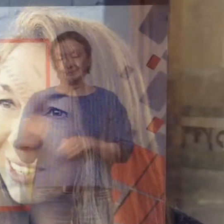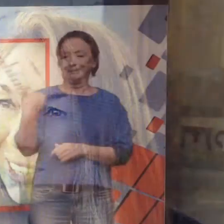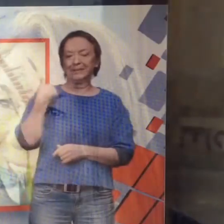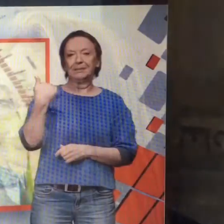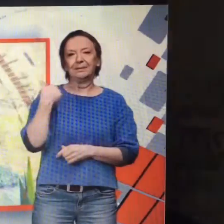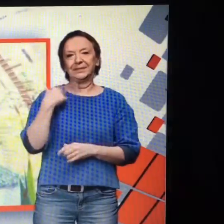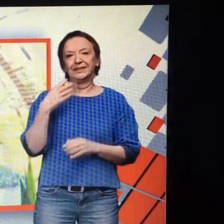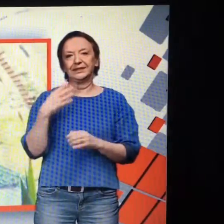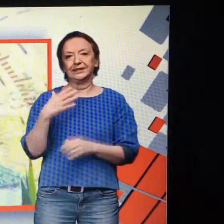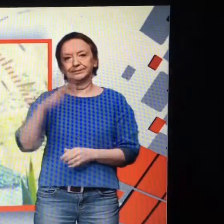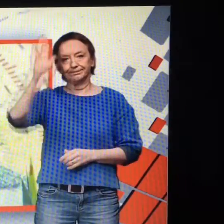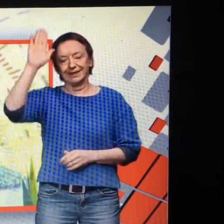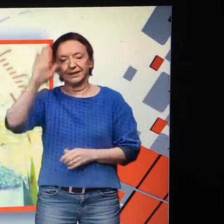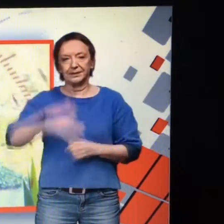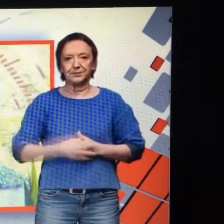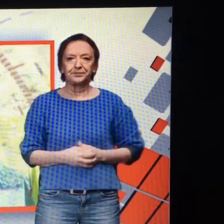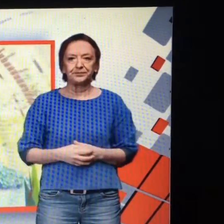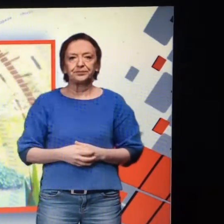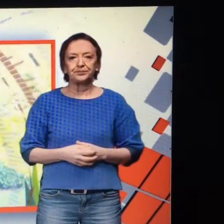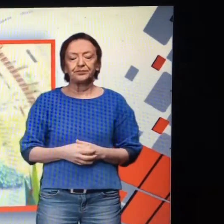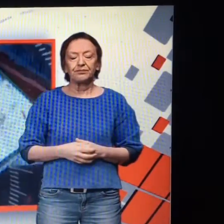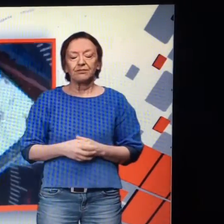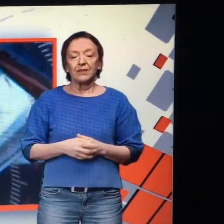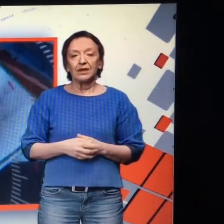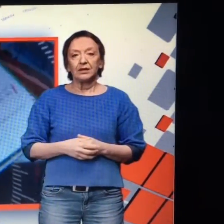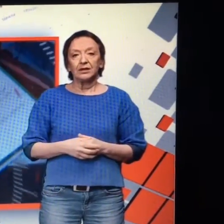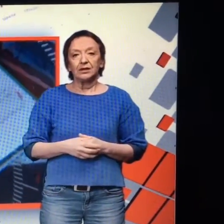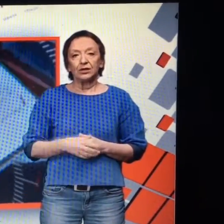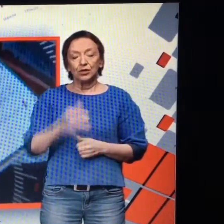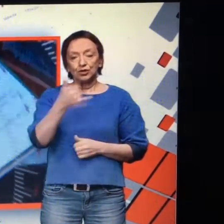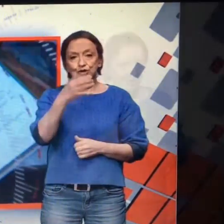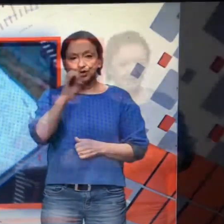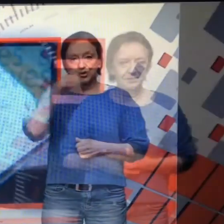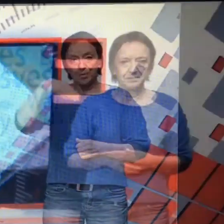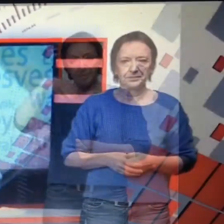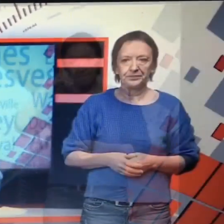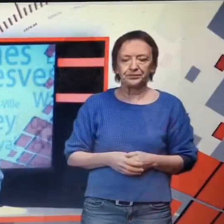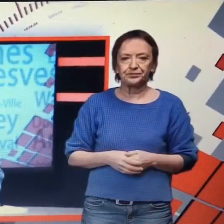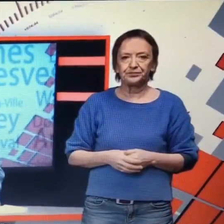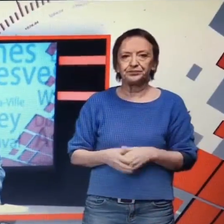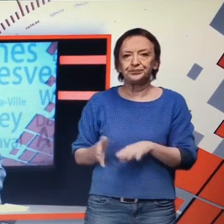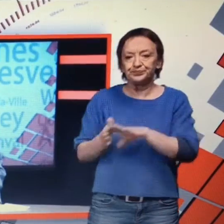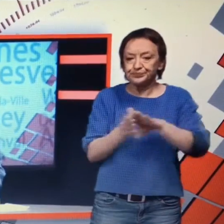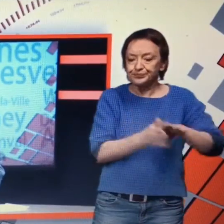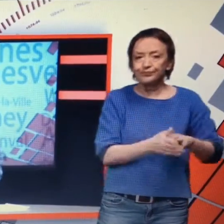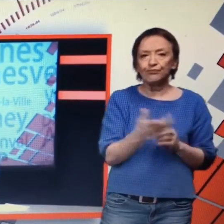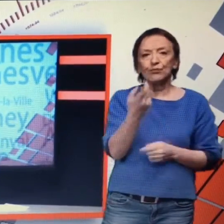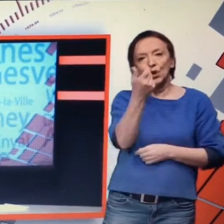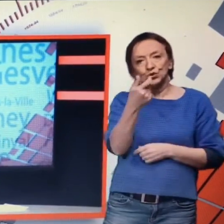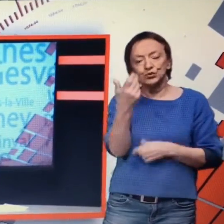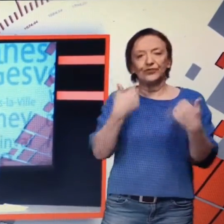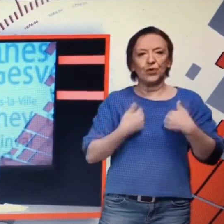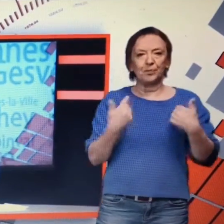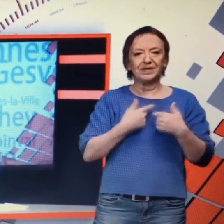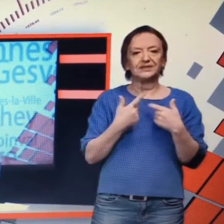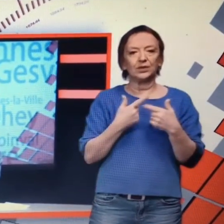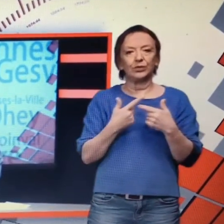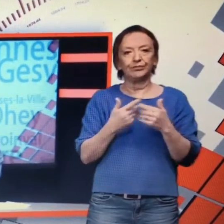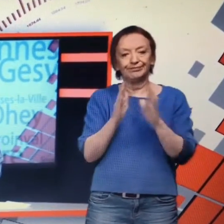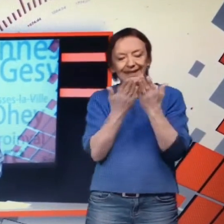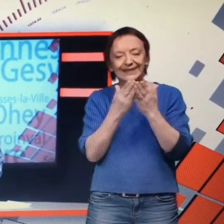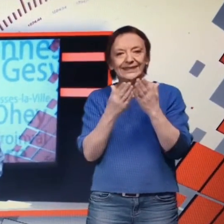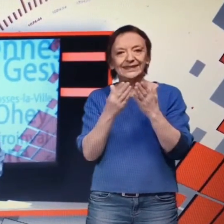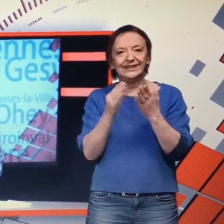Le chat ailé est une jeune maison d'édition un peu particulière. C'est souvent un parcours du combattant. Or la Belgique